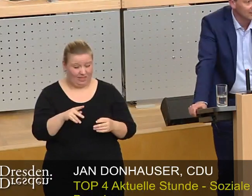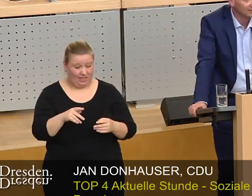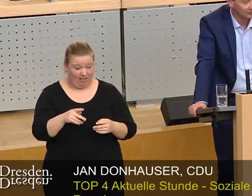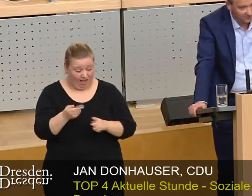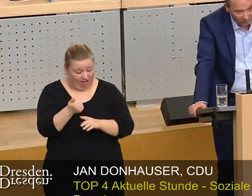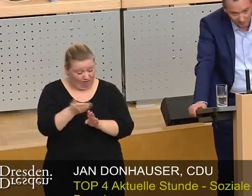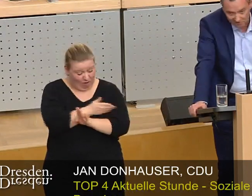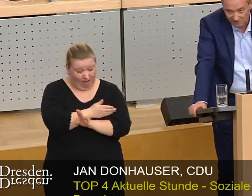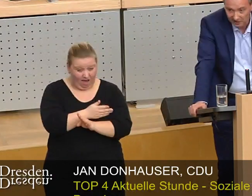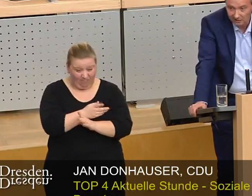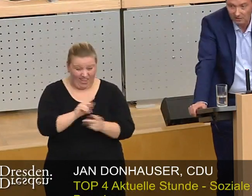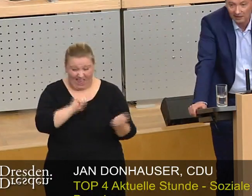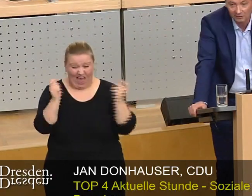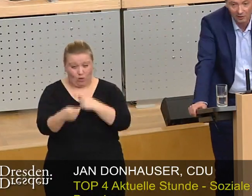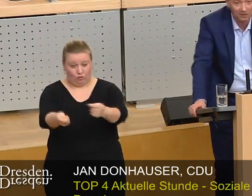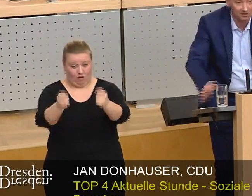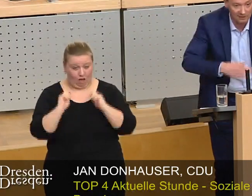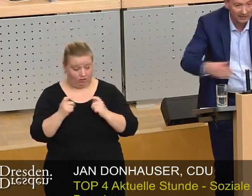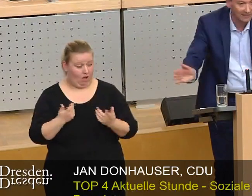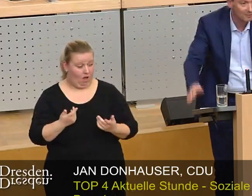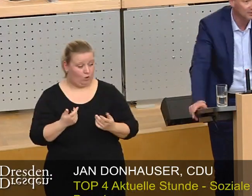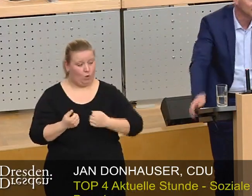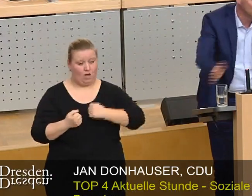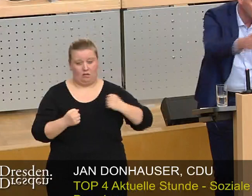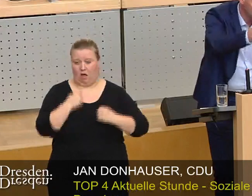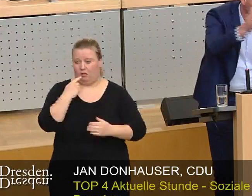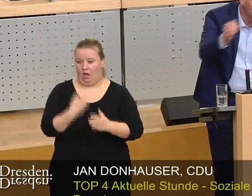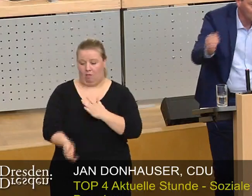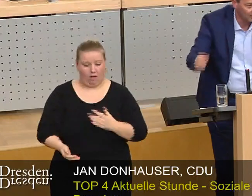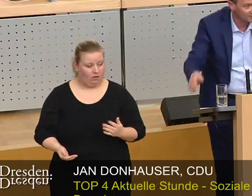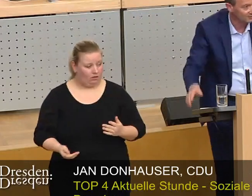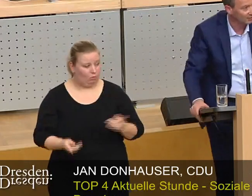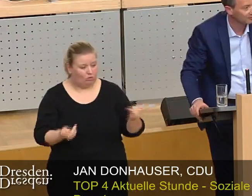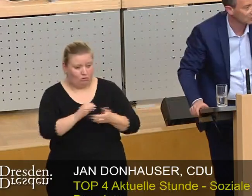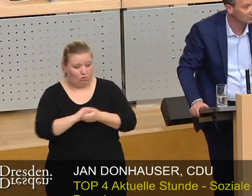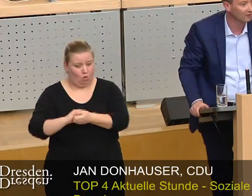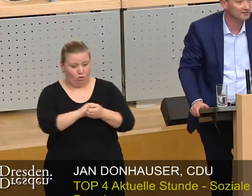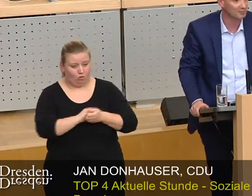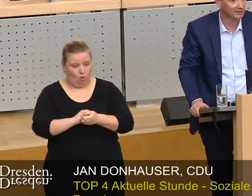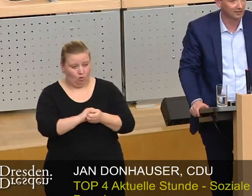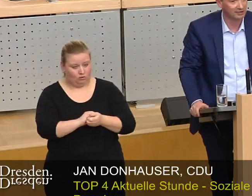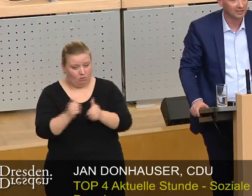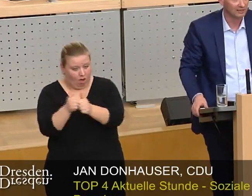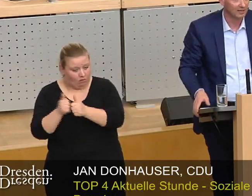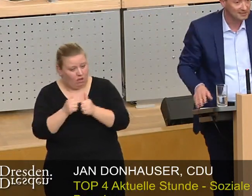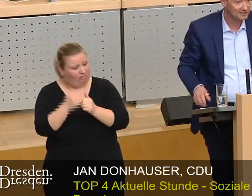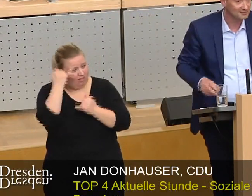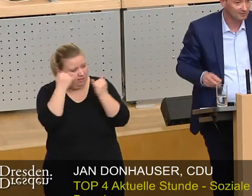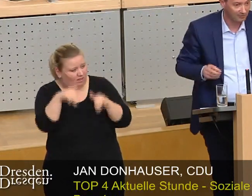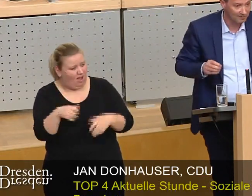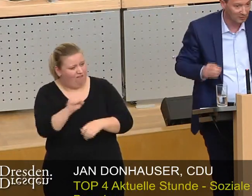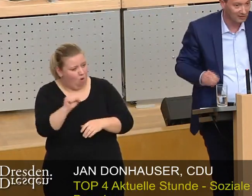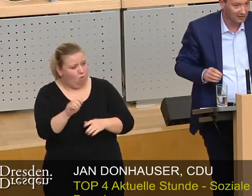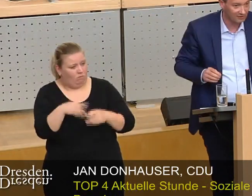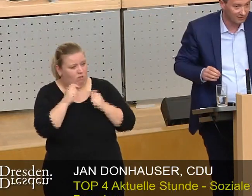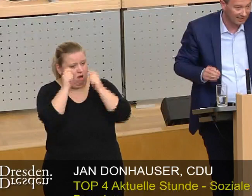und dann der Fraktionsvorsitzende der Linke einfach lehnt ab, dabei haben sich ja die Kooperationspartner bestimmt auch was dabei gedacht. Da ist das,